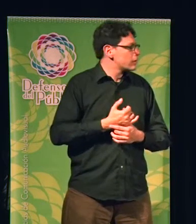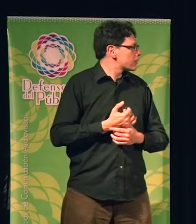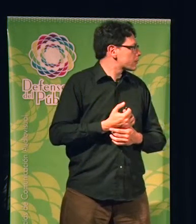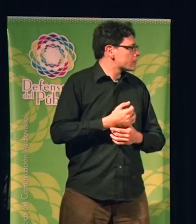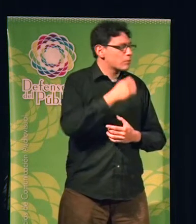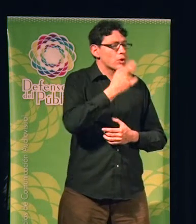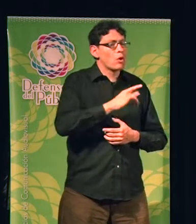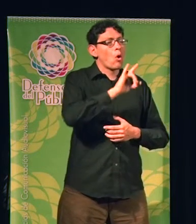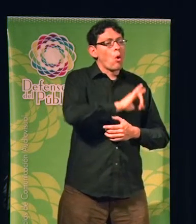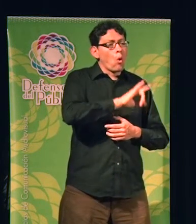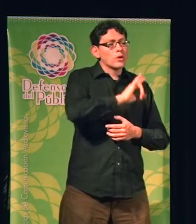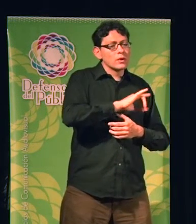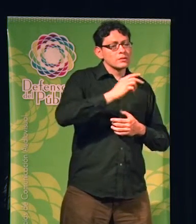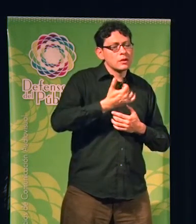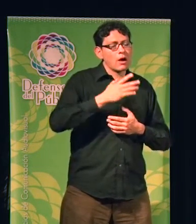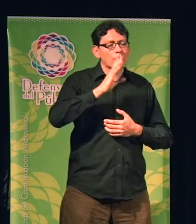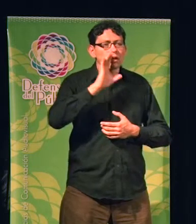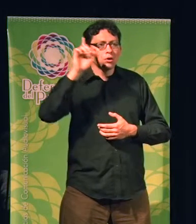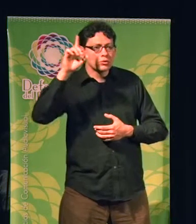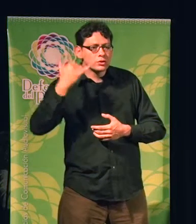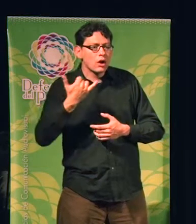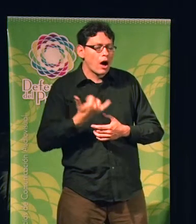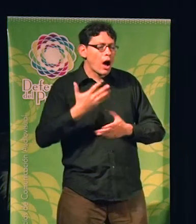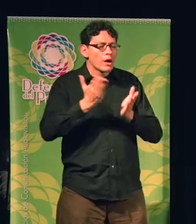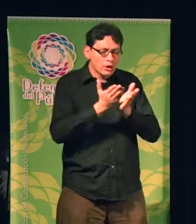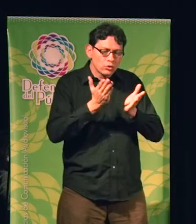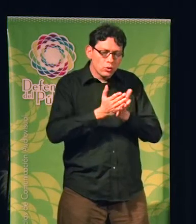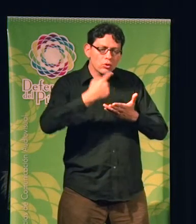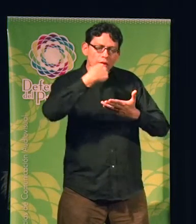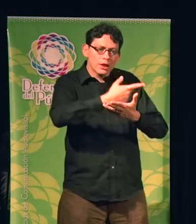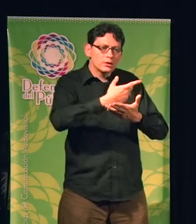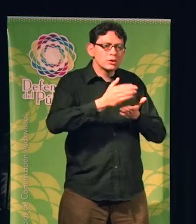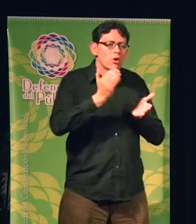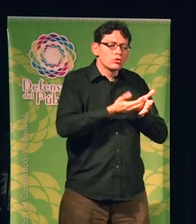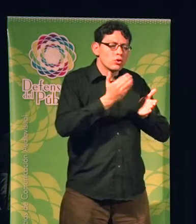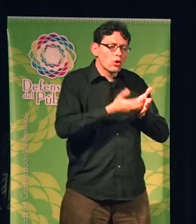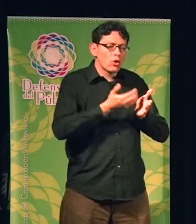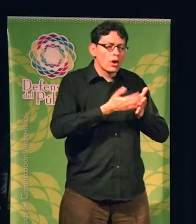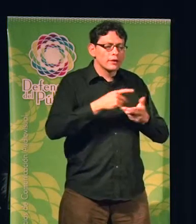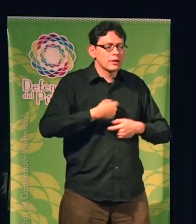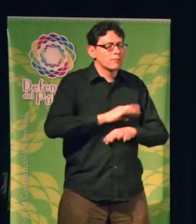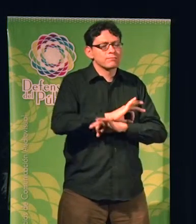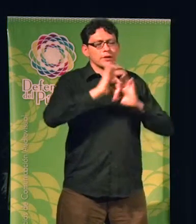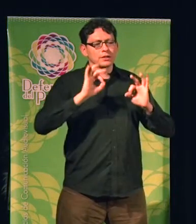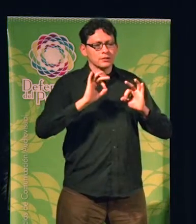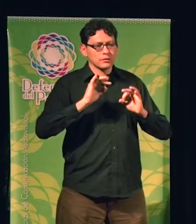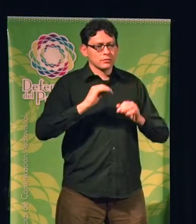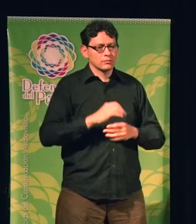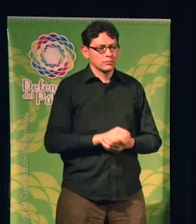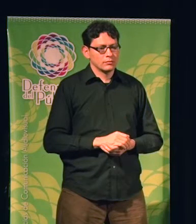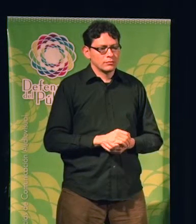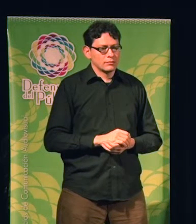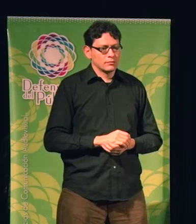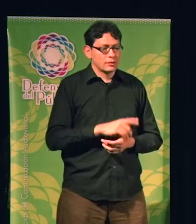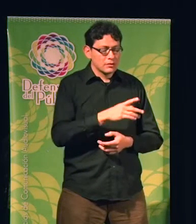Universidad de Massachusetts hicieron un estudio donde aseguran que el chocolate produce felicidad. Bueno, eso no